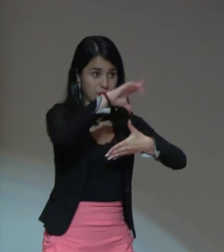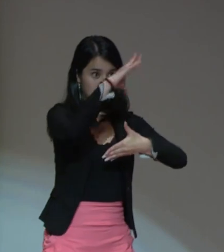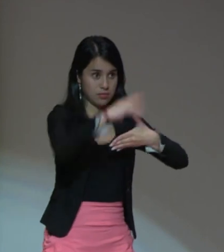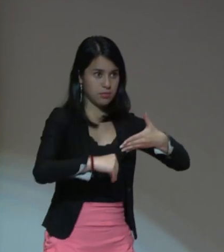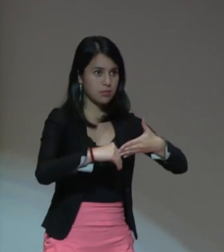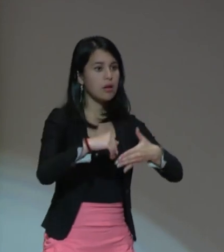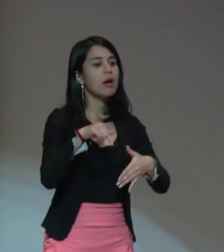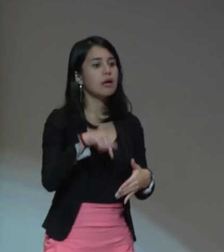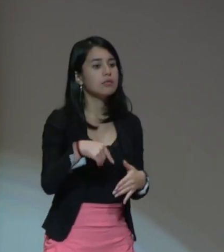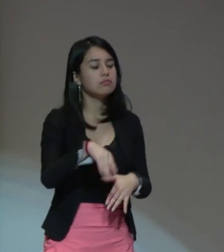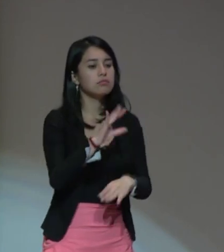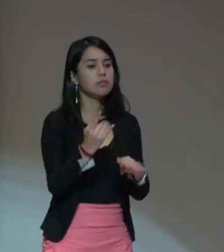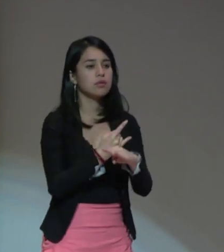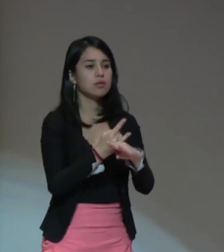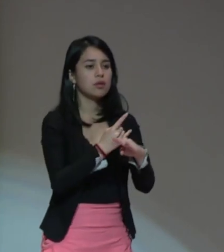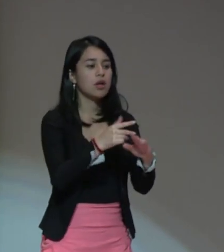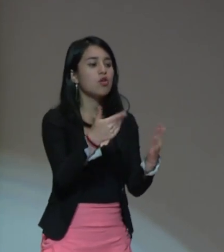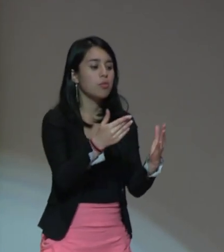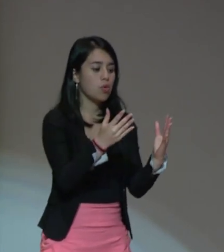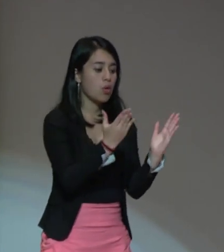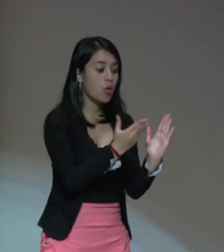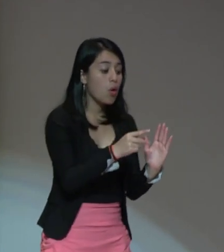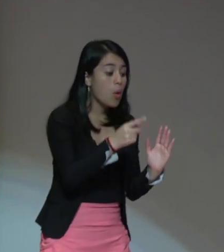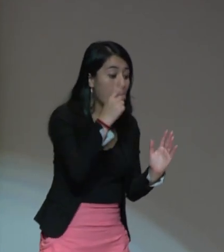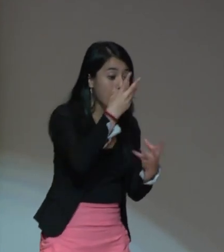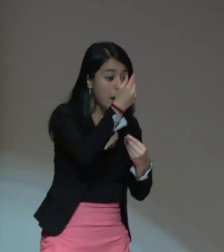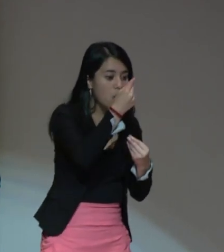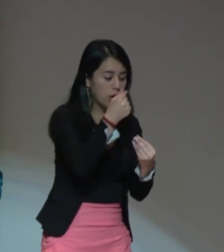utiliza educar los valores.